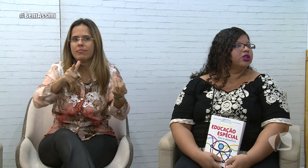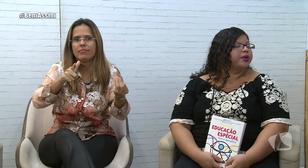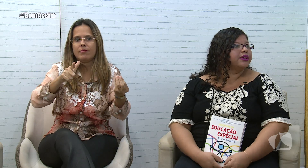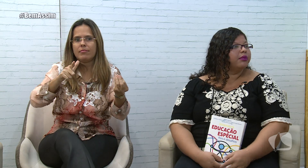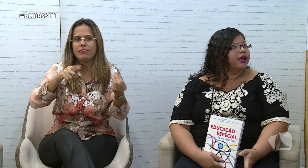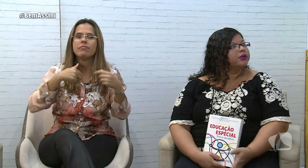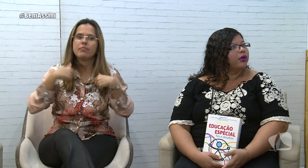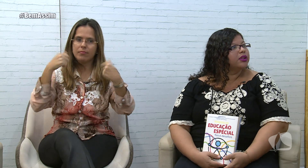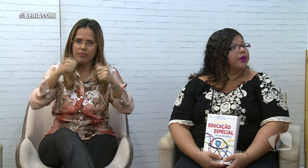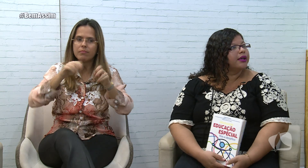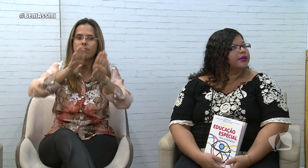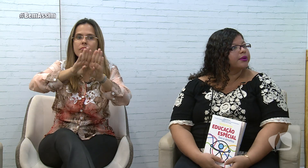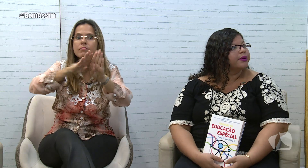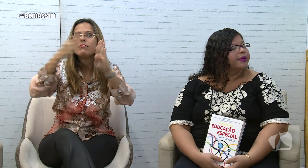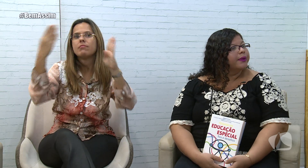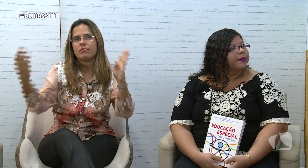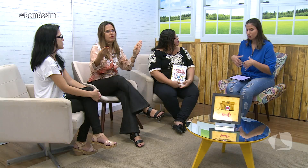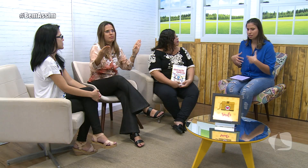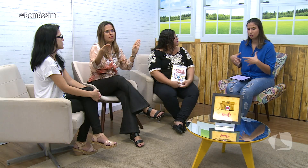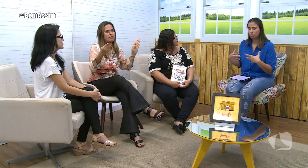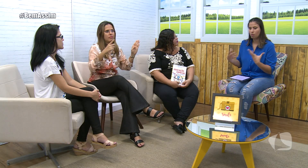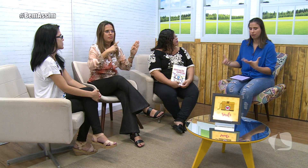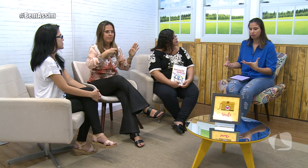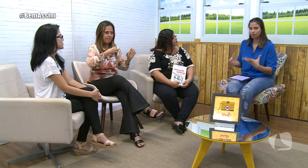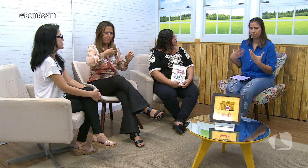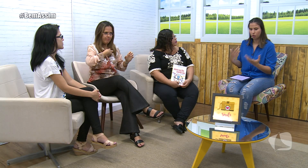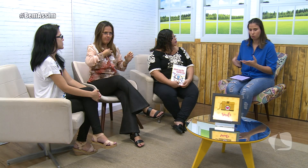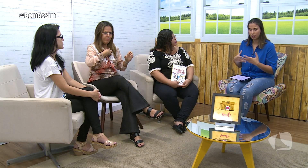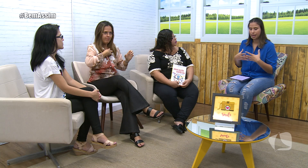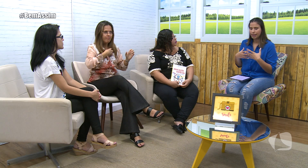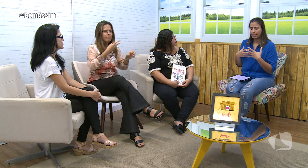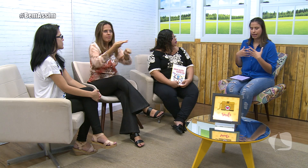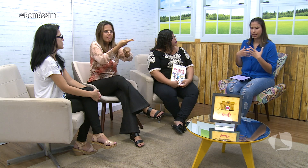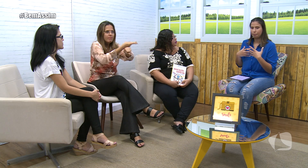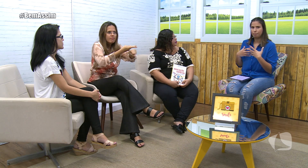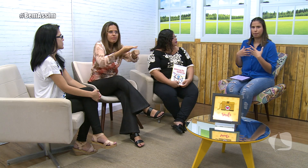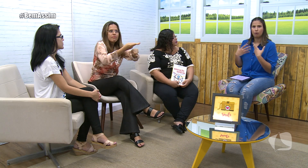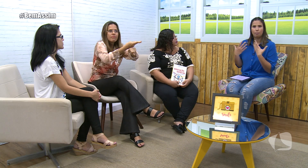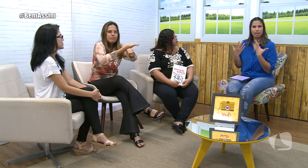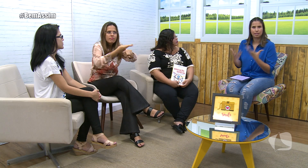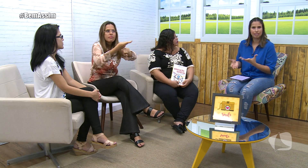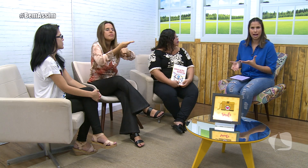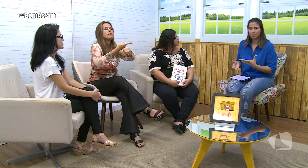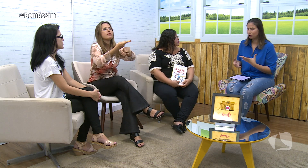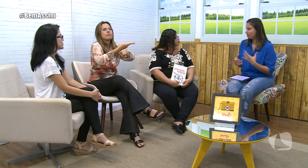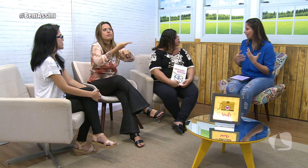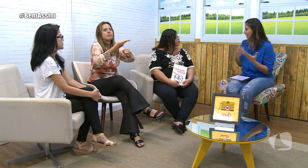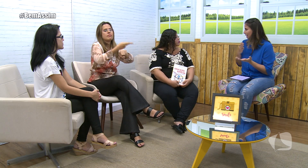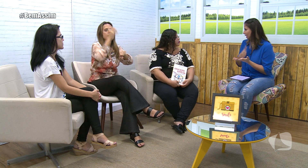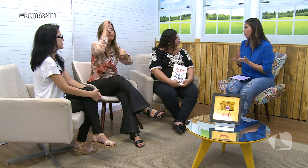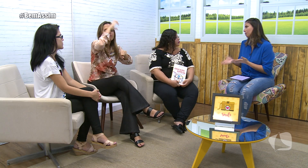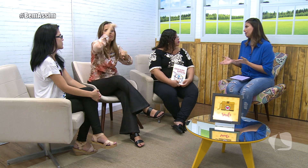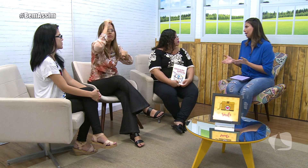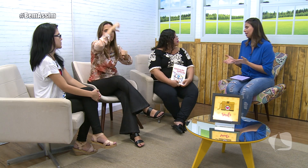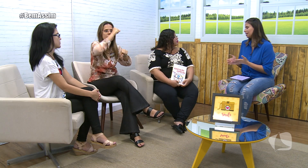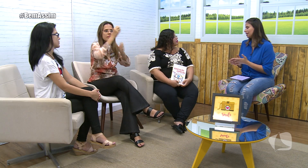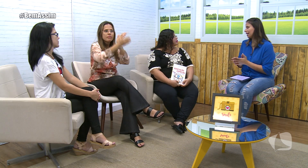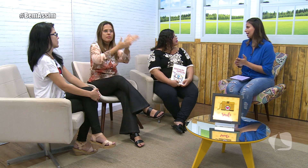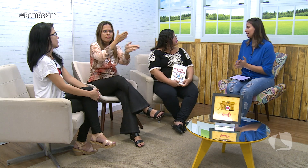precisa abrir as portas para isso. E vocês têm sentido um aumento na procura pelo aprendizado na língua brasileira de sinais?